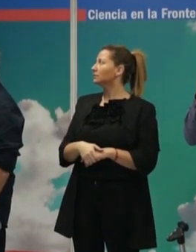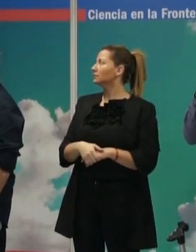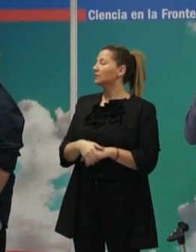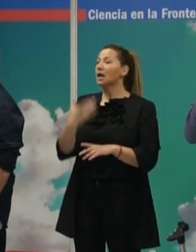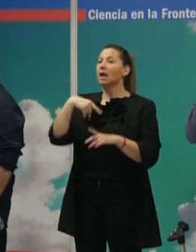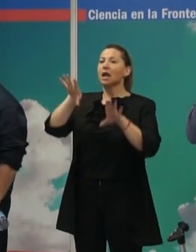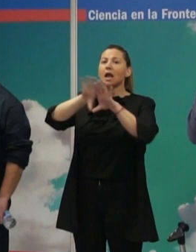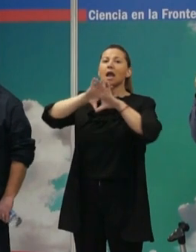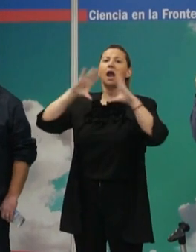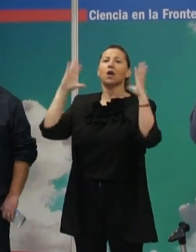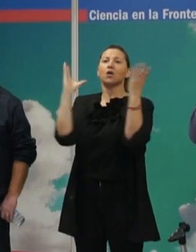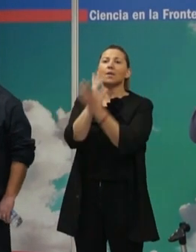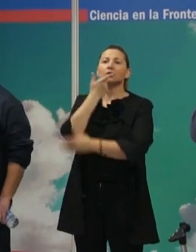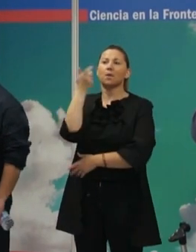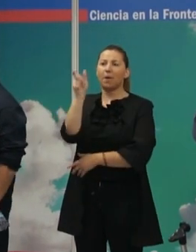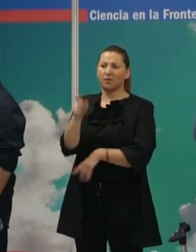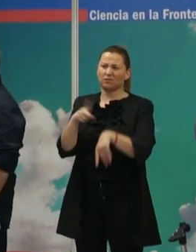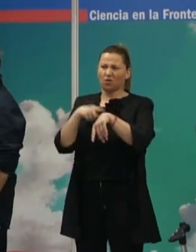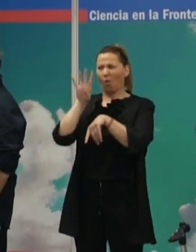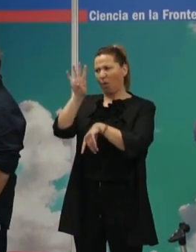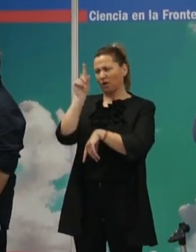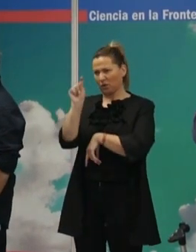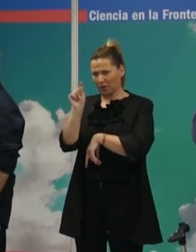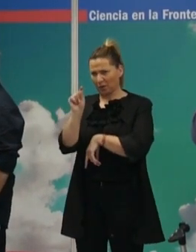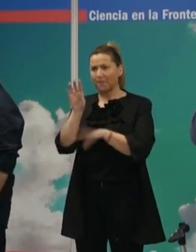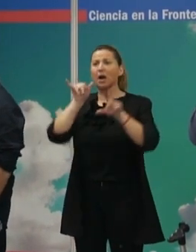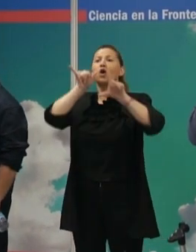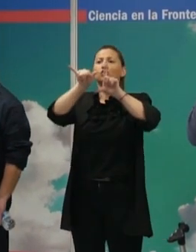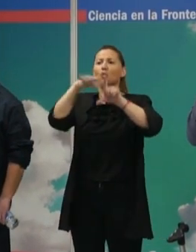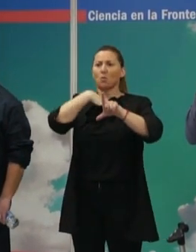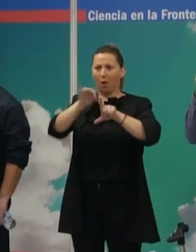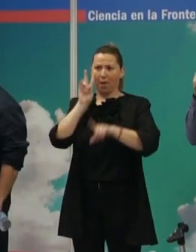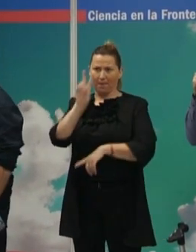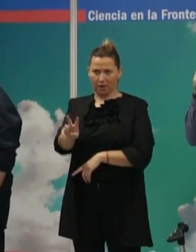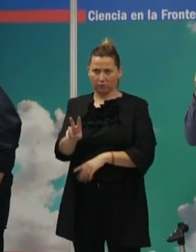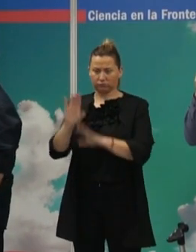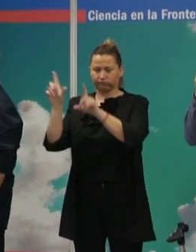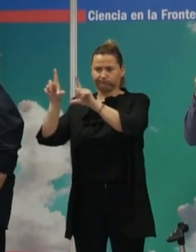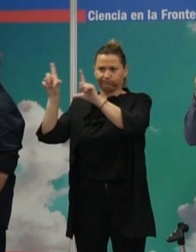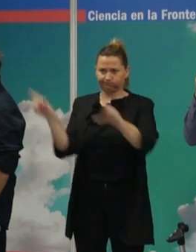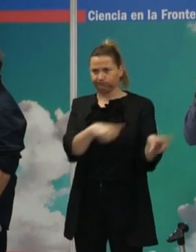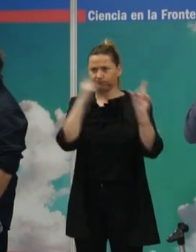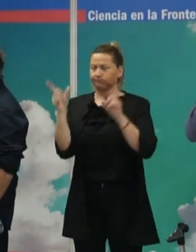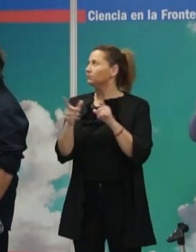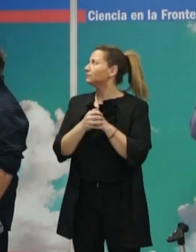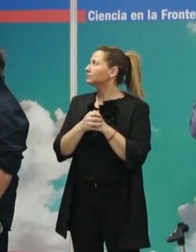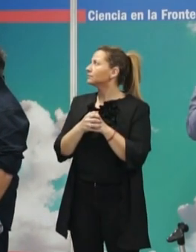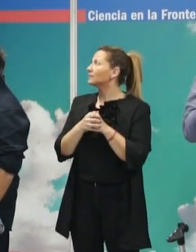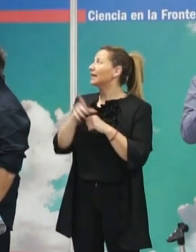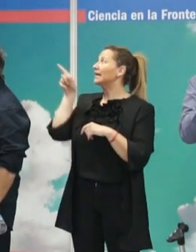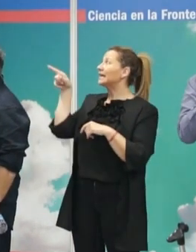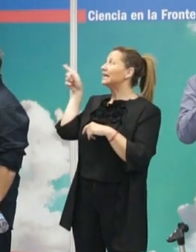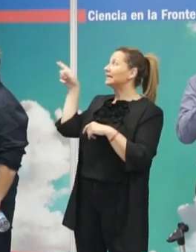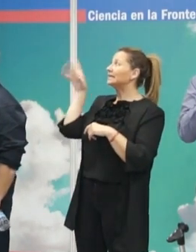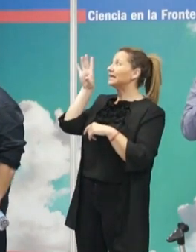El Universo. No lo vamos a escuchar porque son cuatro minutos, pero sí que os invito a que lo veáis en YouTube. ¿Paso? La siguiente. La galaxia. Pero esta sí,